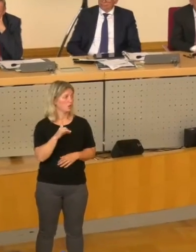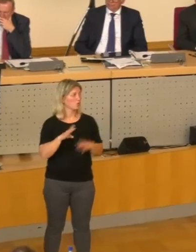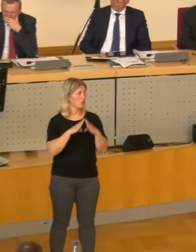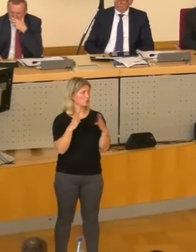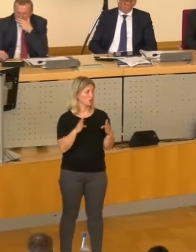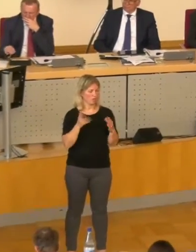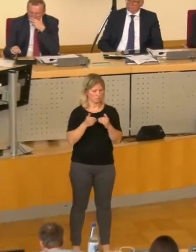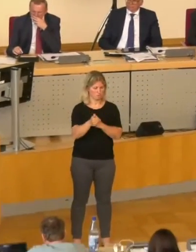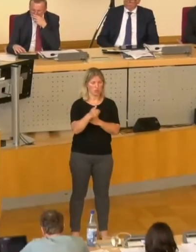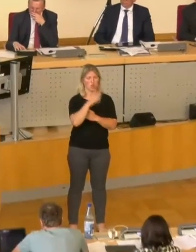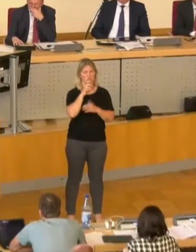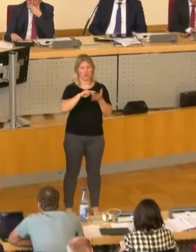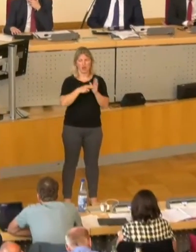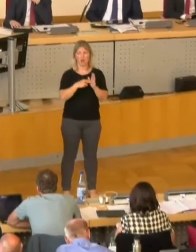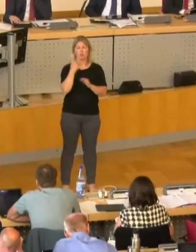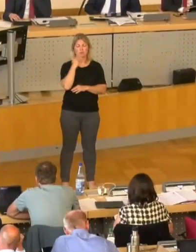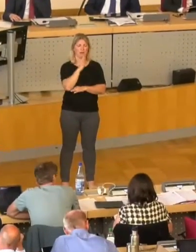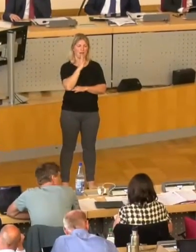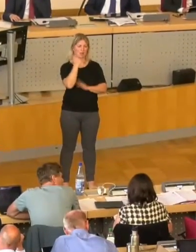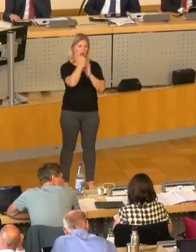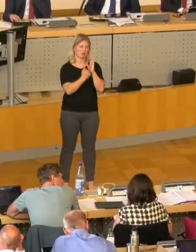Orham, beantrage ich Ende der Rednerliste.